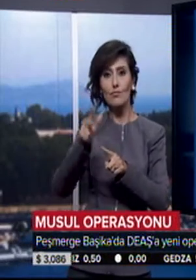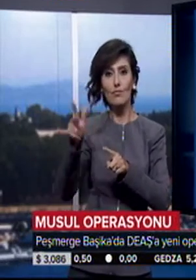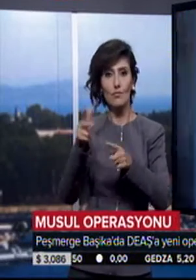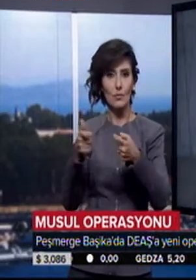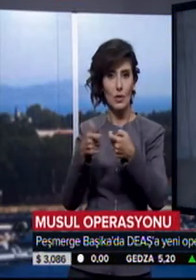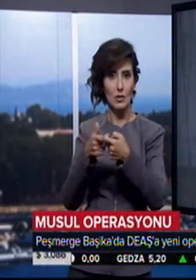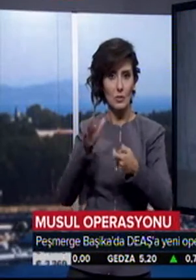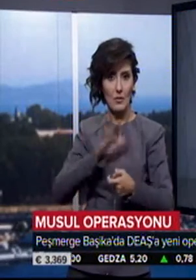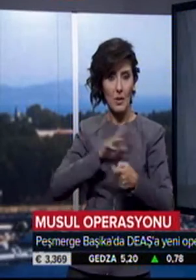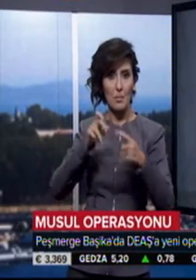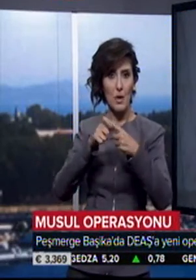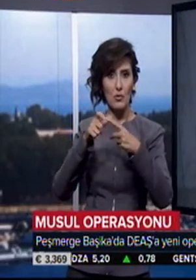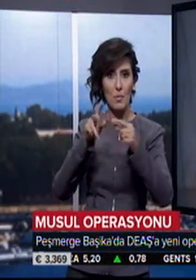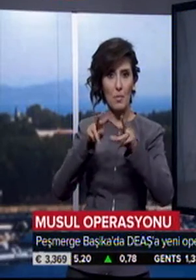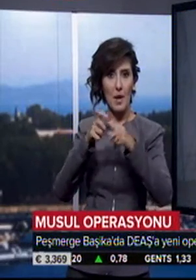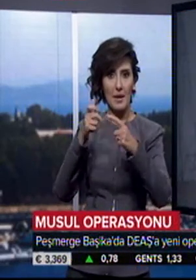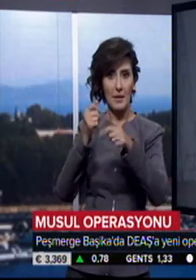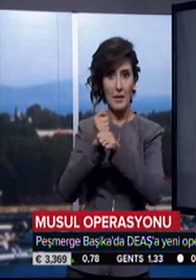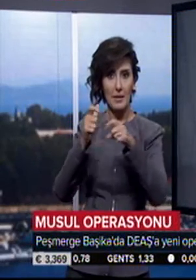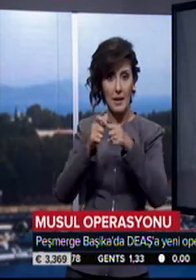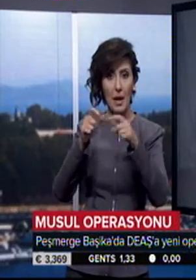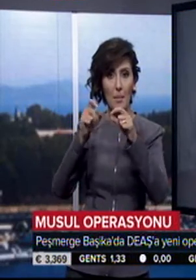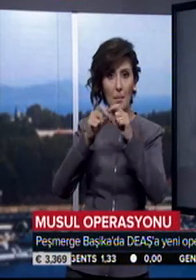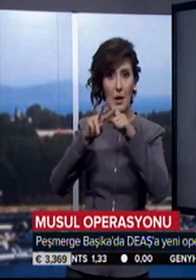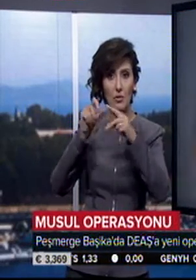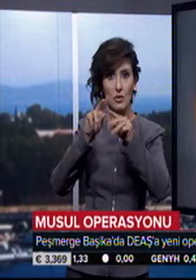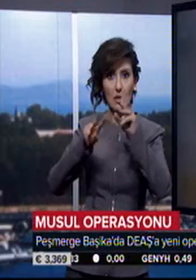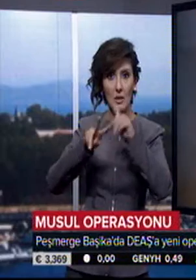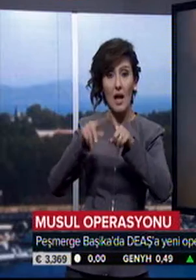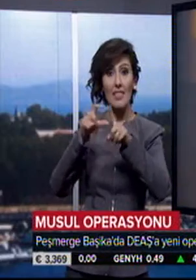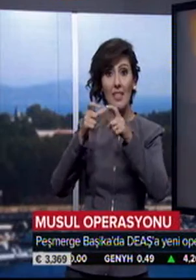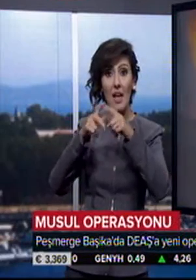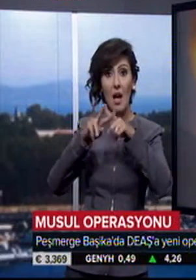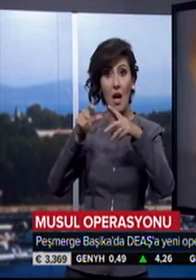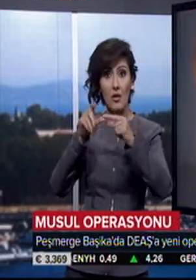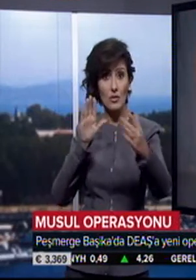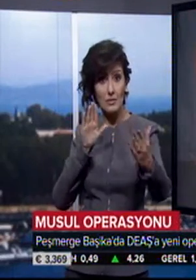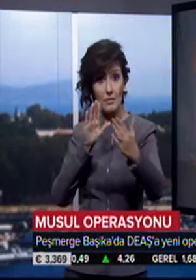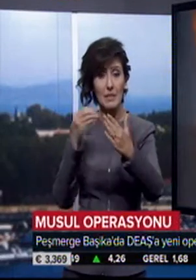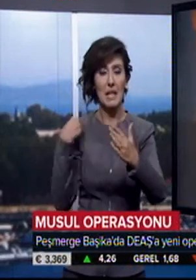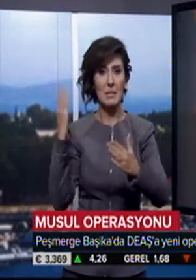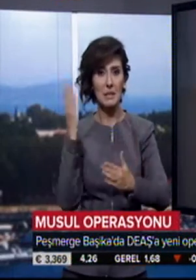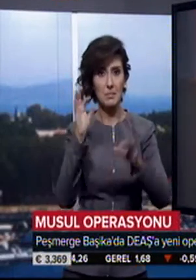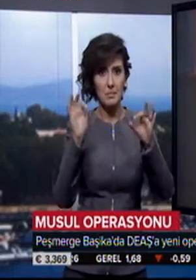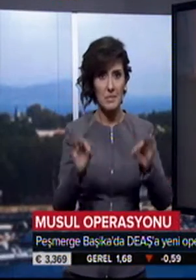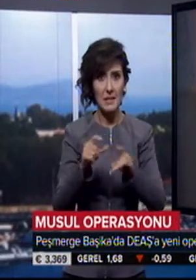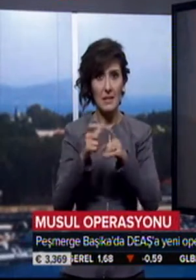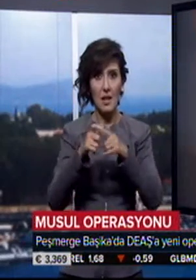Peşmerge, Başika'da Deaş'a karşı yeni bir saldırı başlattı. Deaş saldırısını bertaraf eden Kerkük'te, işbirlikçileri